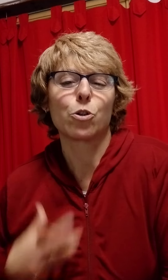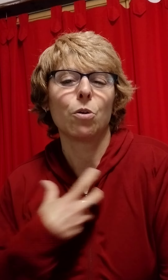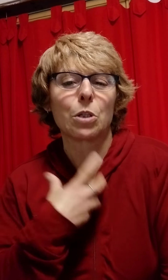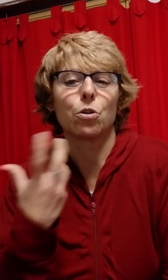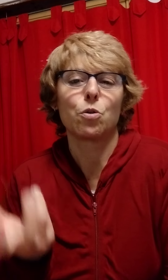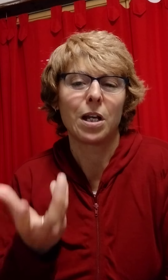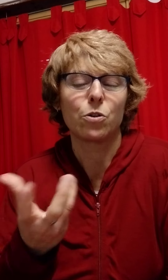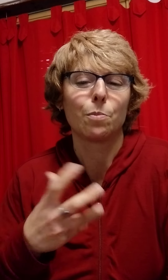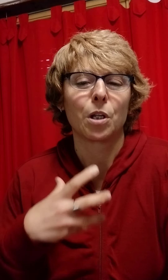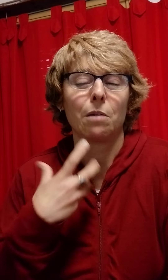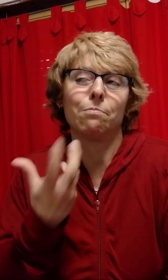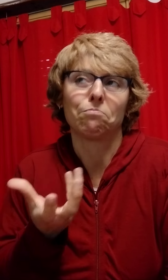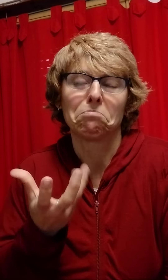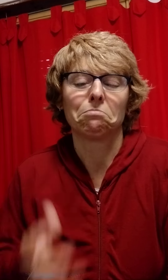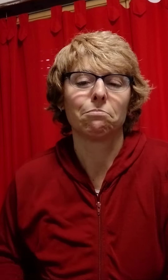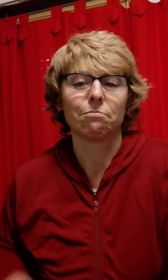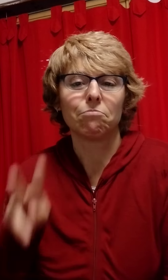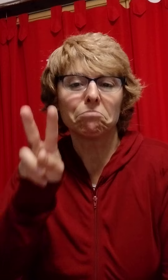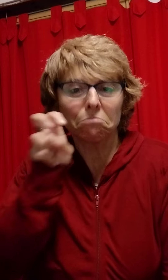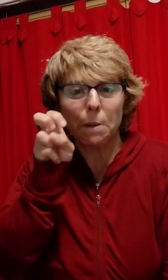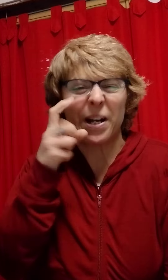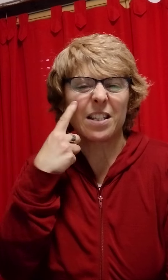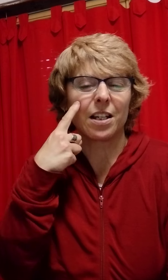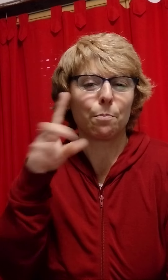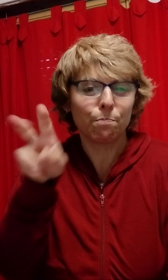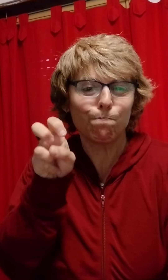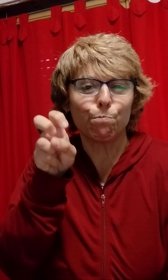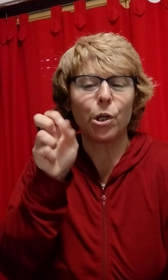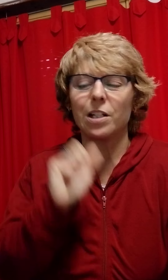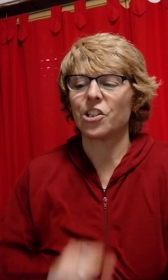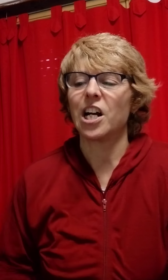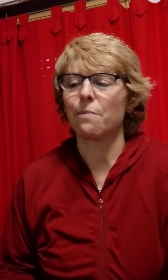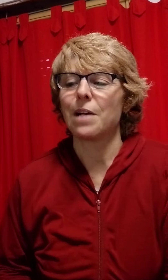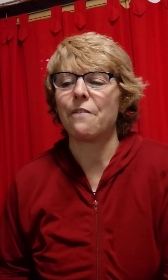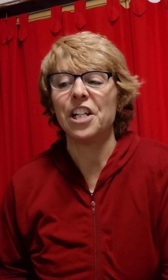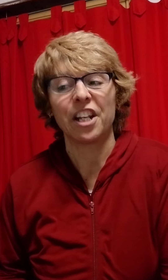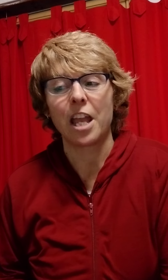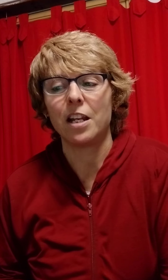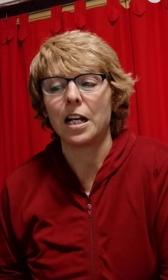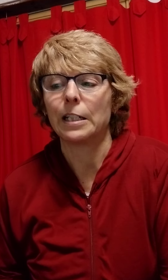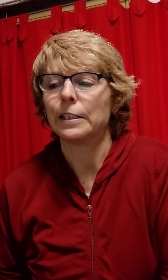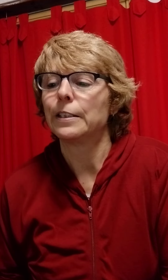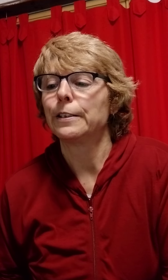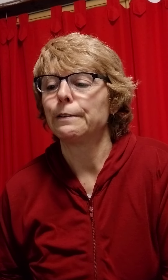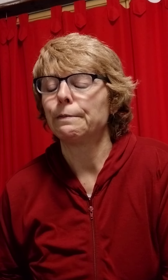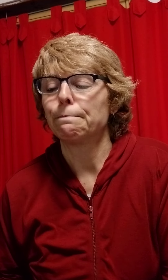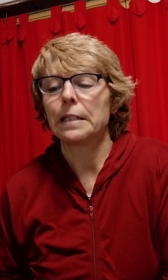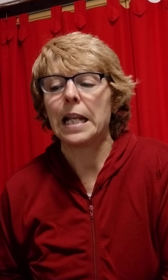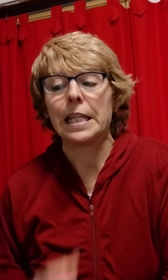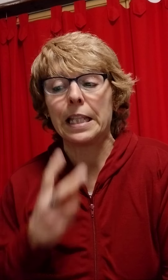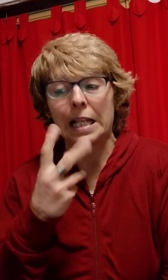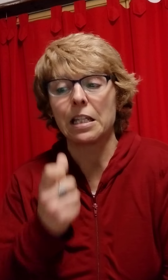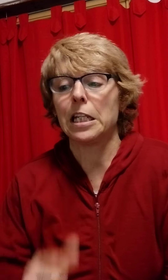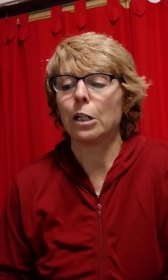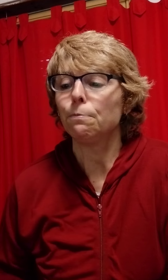Yo lo asocio a eso porque me parece que puede llegar a venir de ahí la seña, ¿no?